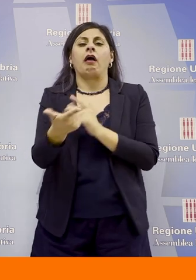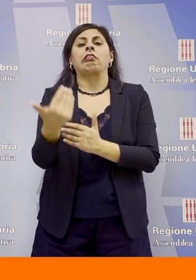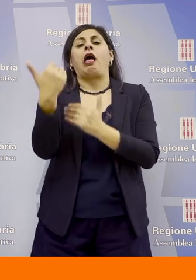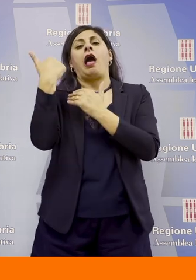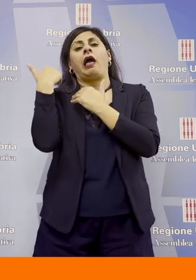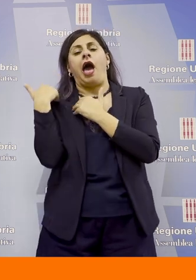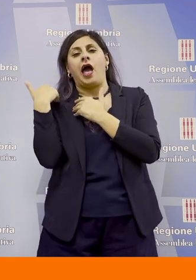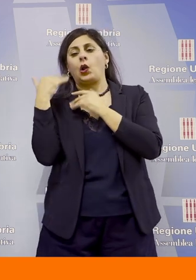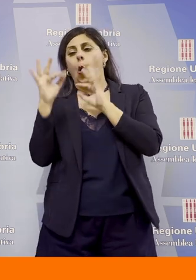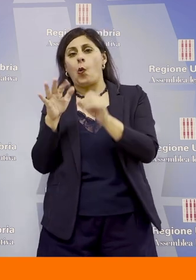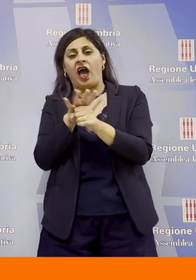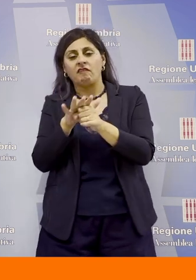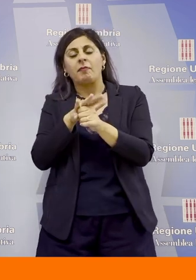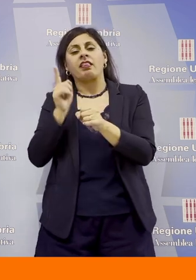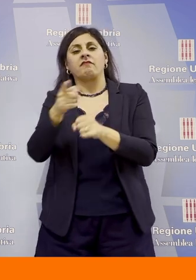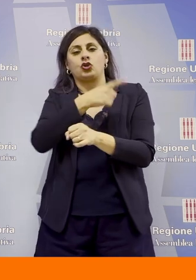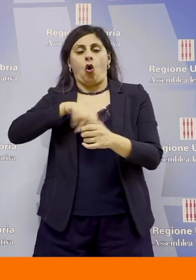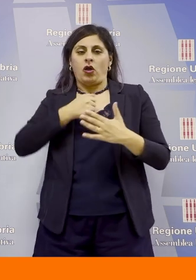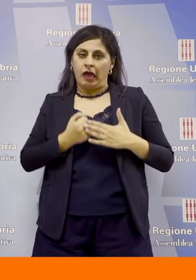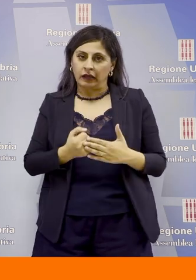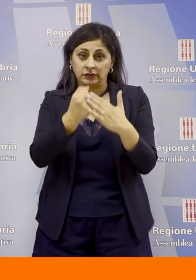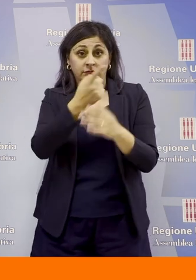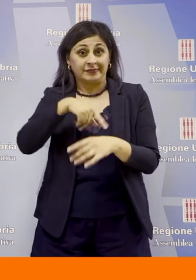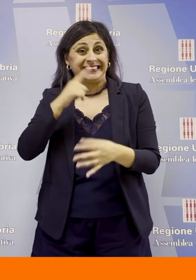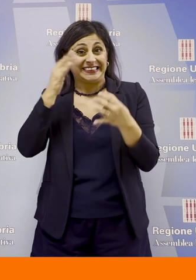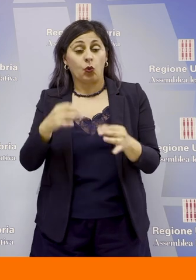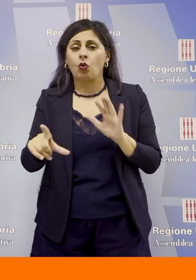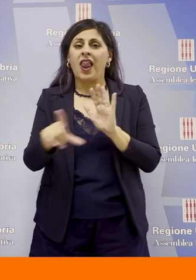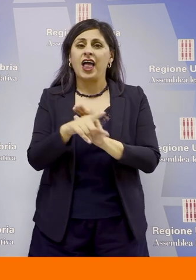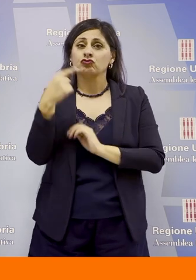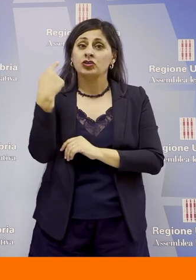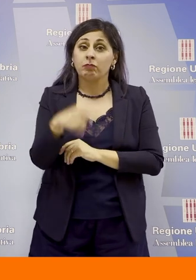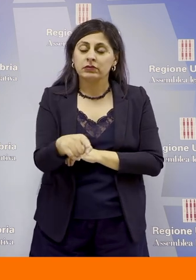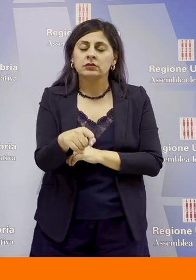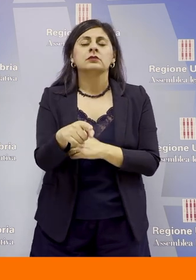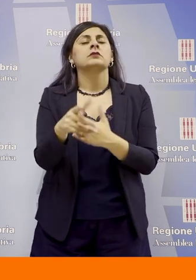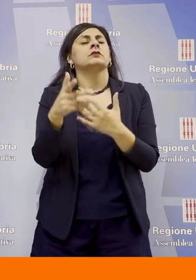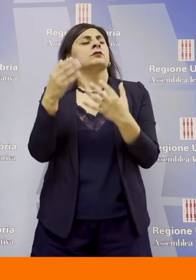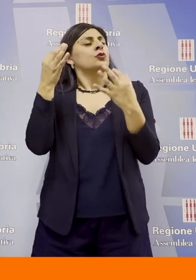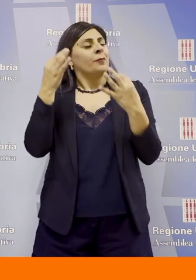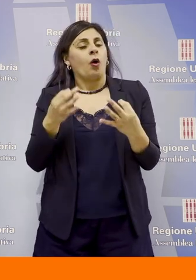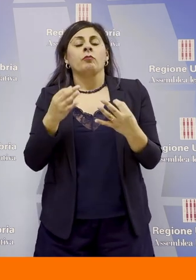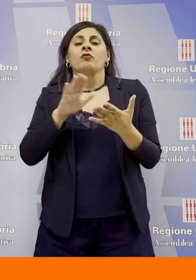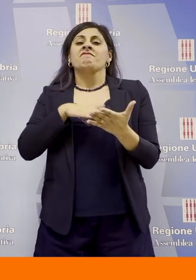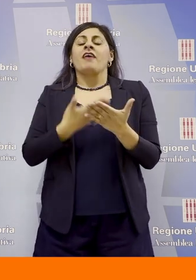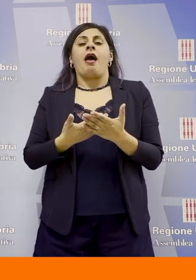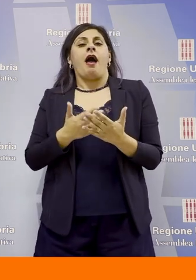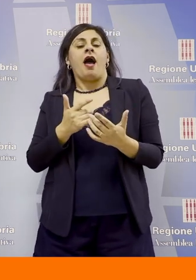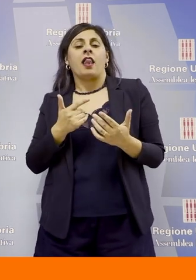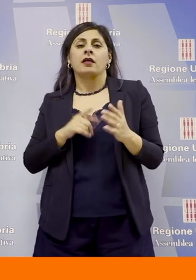'attenzione e la cura della famiglia noi siamo convinti che questa sia una legge che va ad incidere sia sull'aspetto della